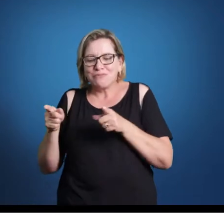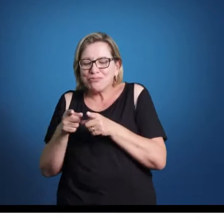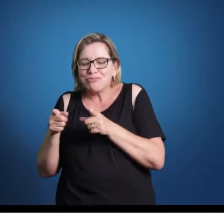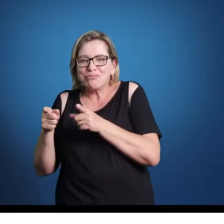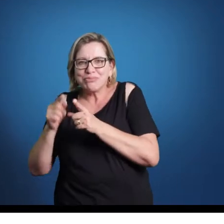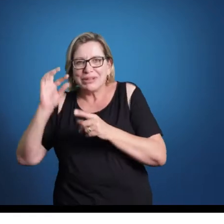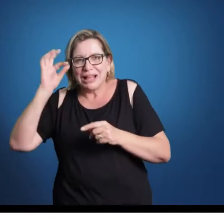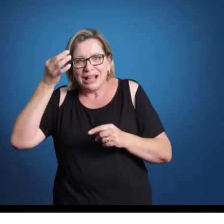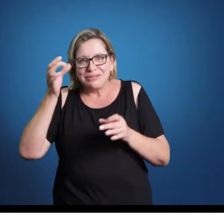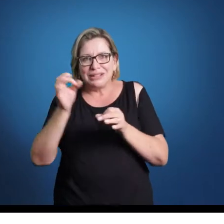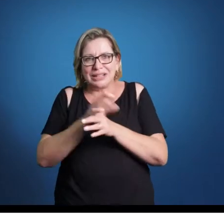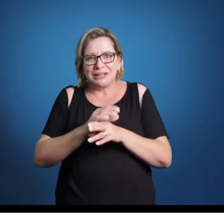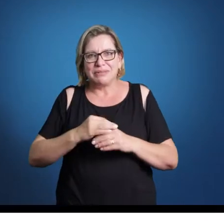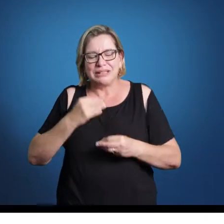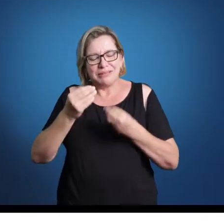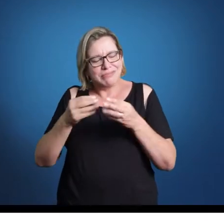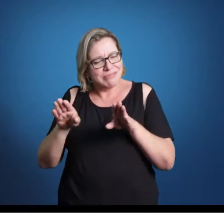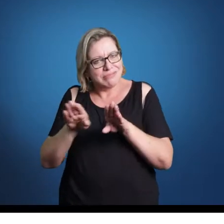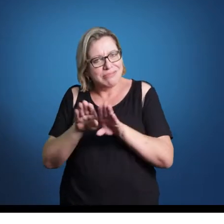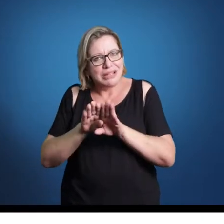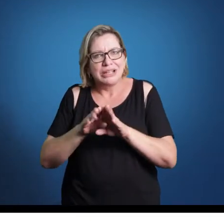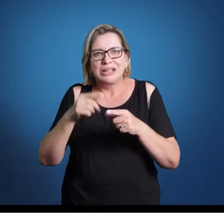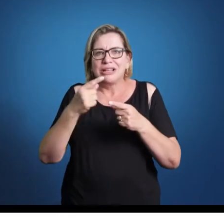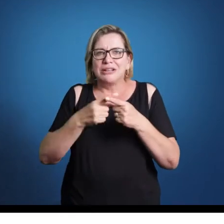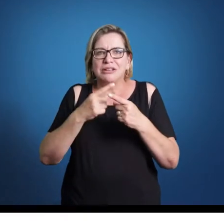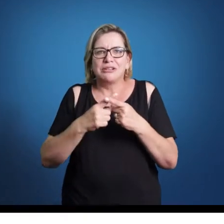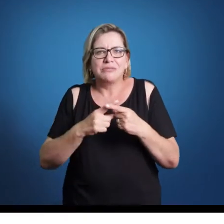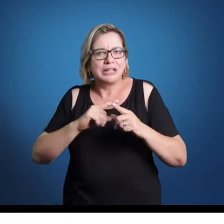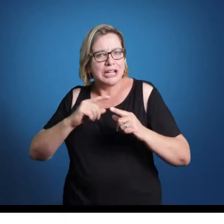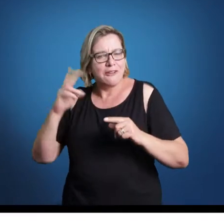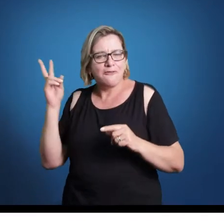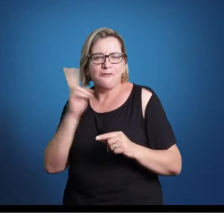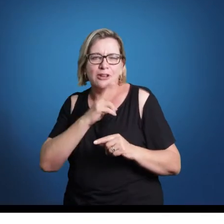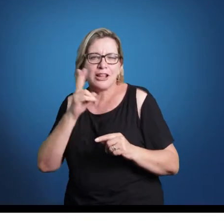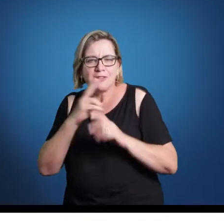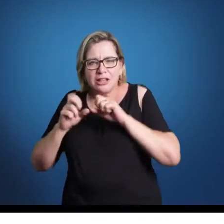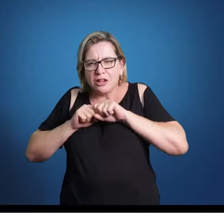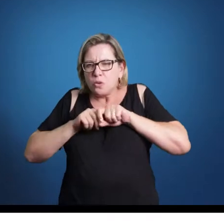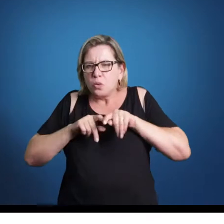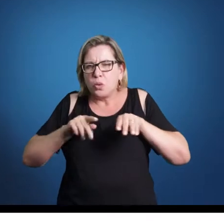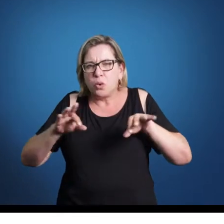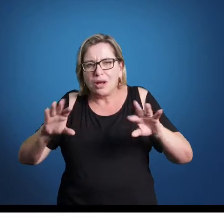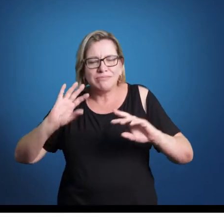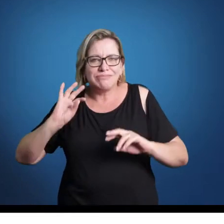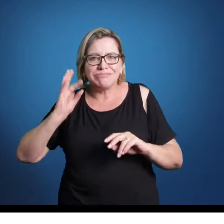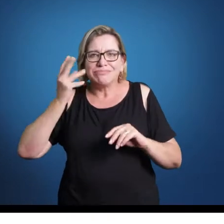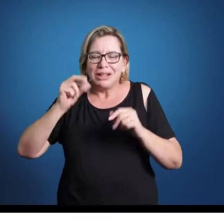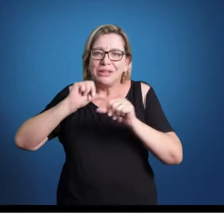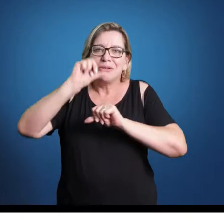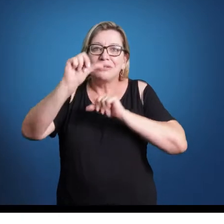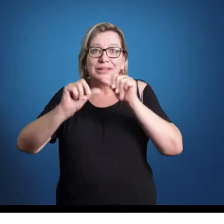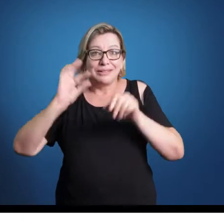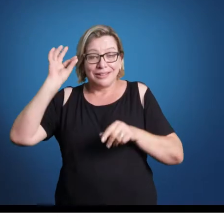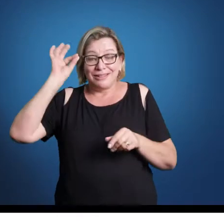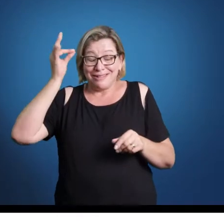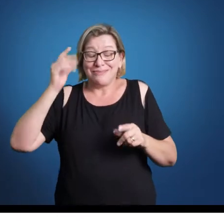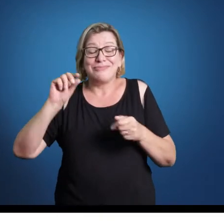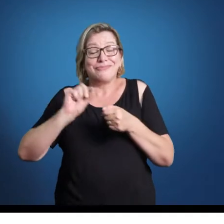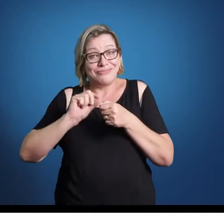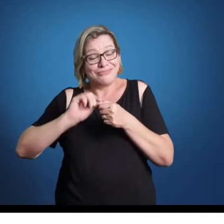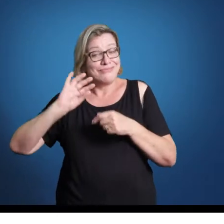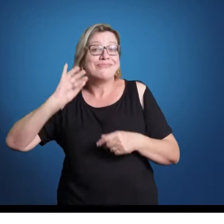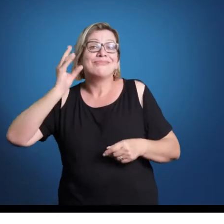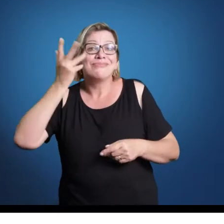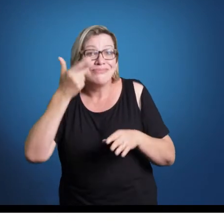Tem a ver com a nossa proximidade histórica, tem a ver também com a velocidade de propagação de informação, e, portanto, a velocidade